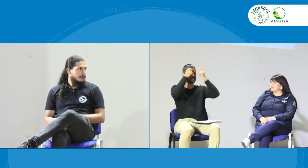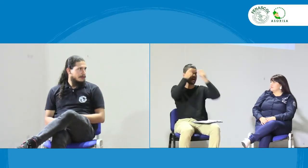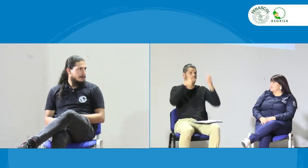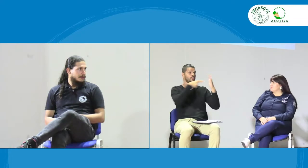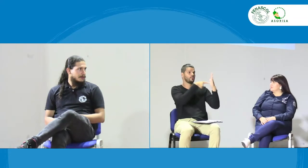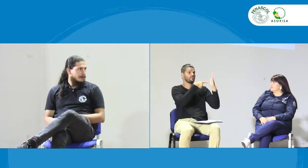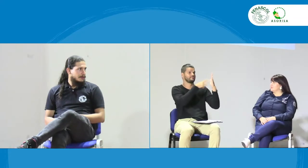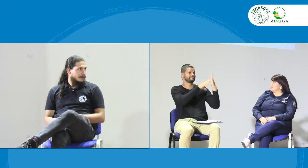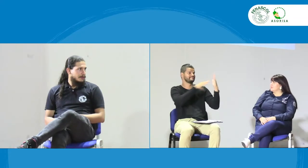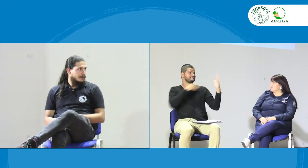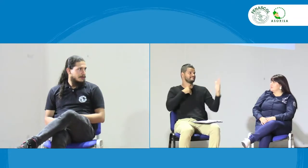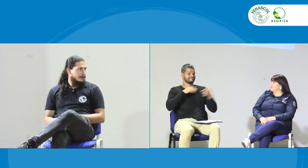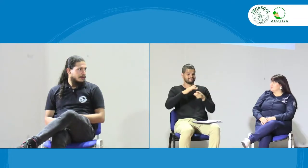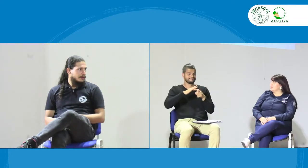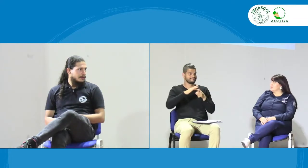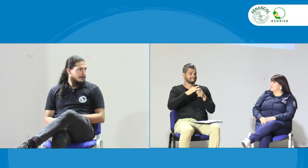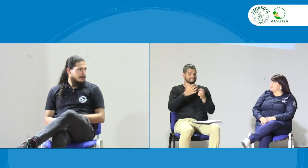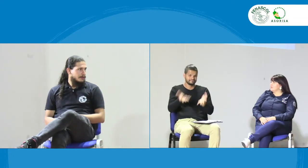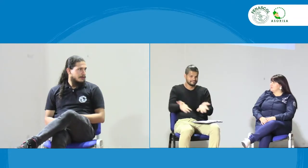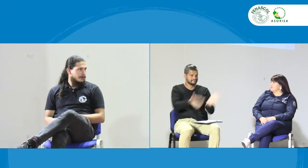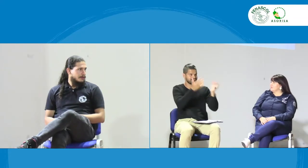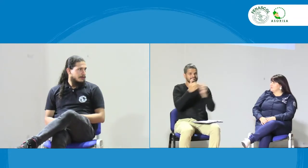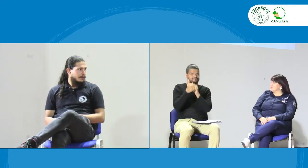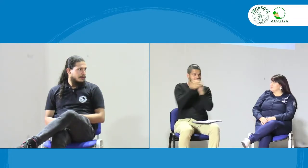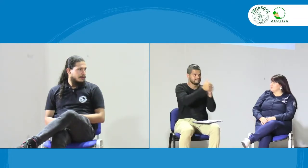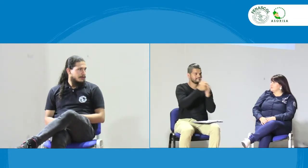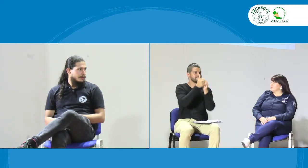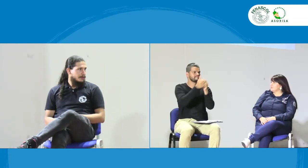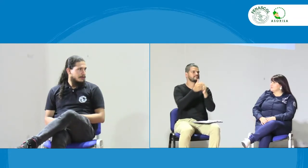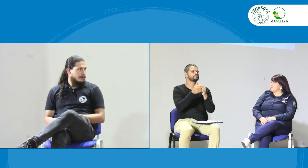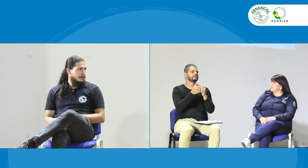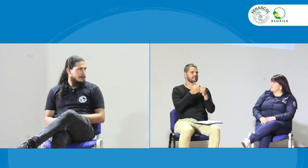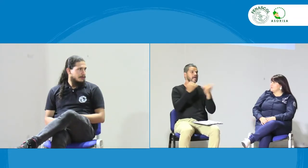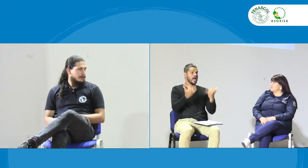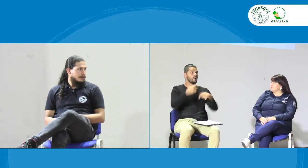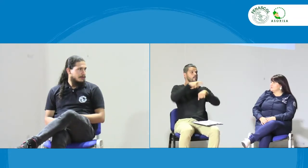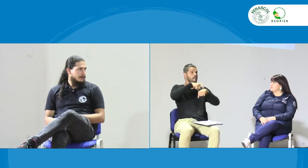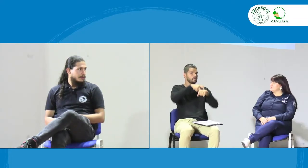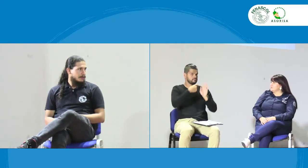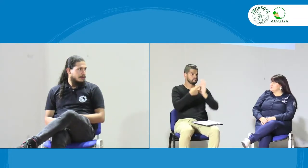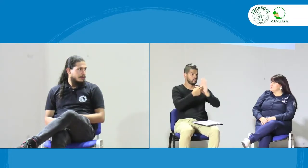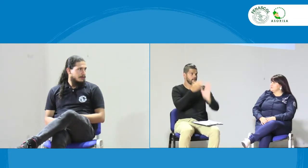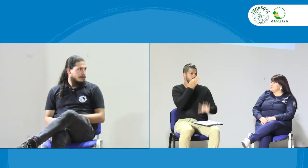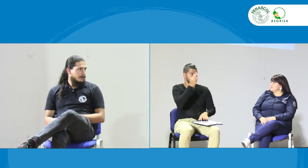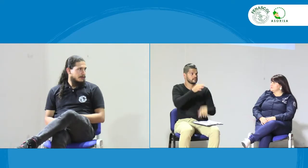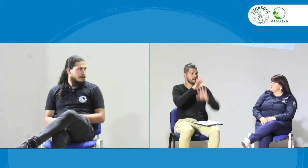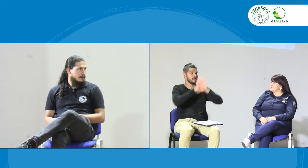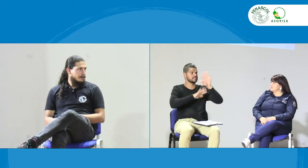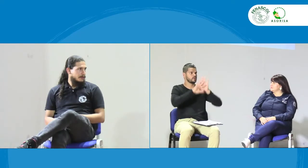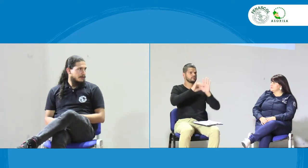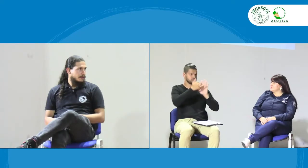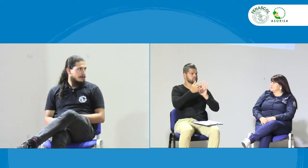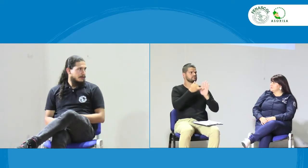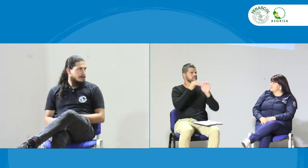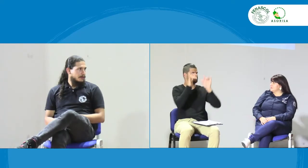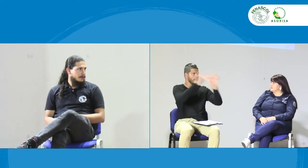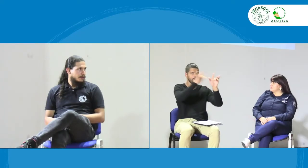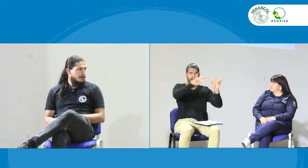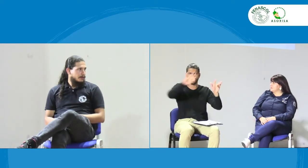participación. Y es un derecho que tenemos también. Es una ley que nos da, como tal, el Estado. Entonces, es por eso que seguimos y hacemos esta guía.